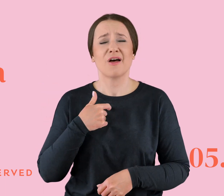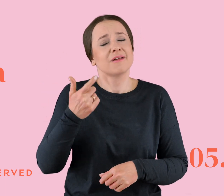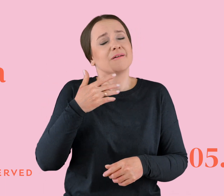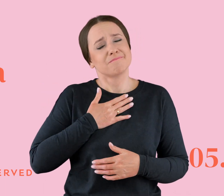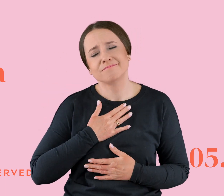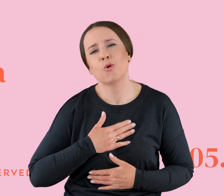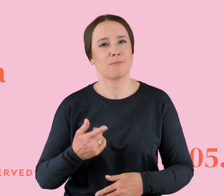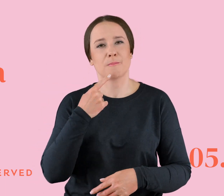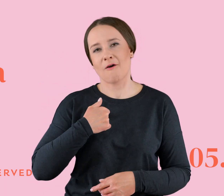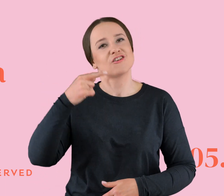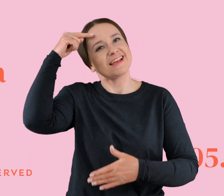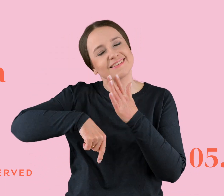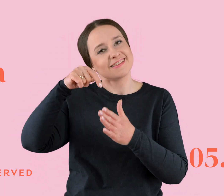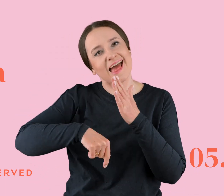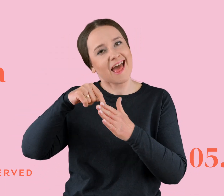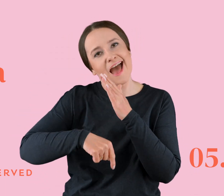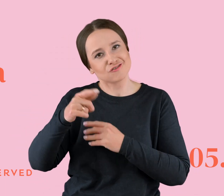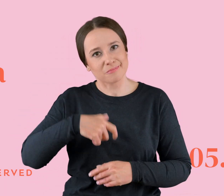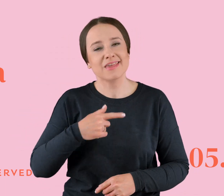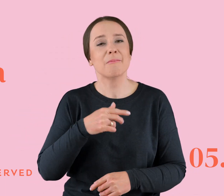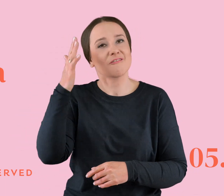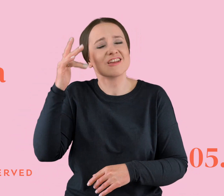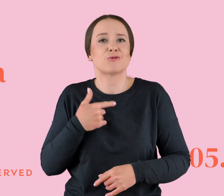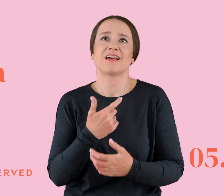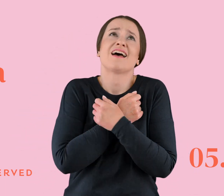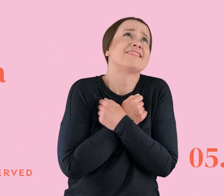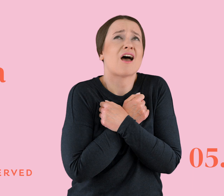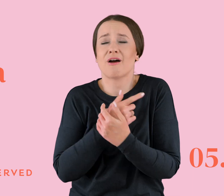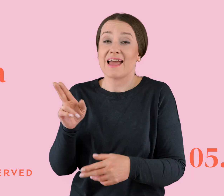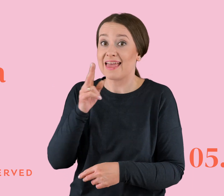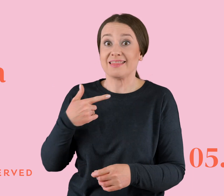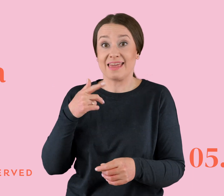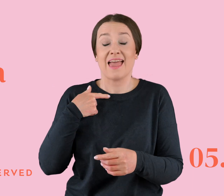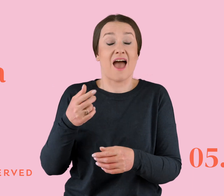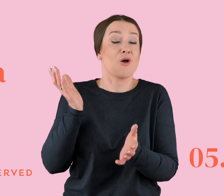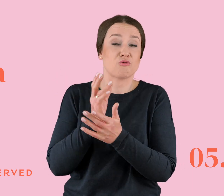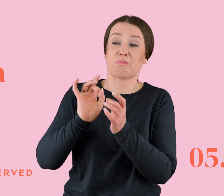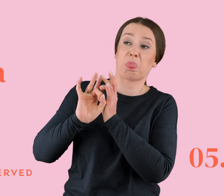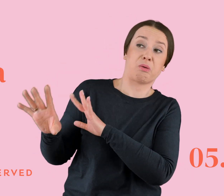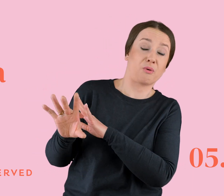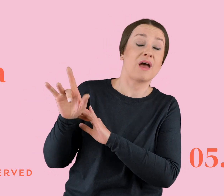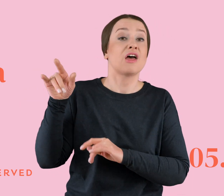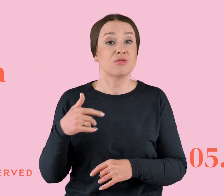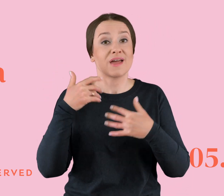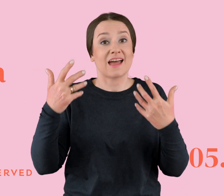że mnie zdradzi, bo wiedział, że jestem zakochana i mi zależy. Teraz, długo już po tym, gdy kopnęłam go w dupę, pisze do mnie, czy chce z nim wejść w relację Friends with Benefits,